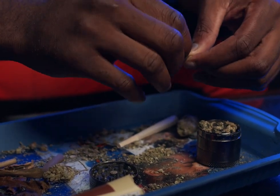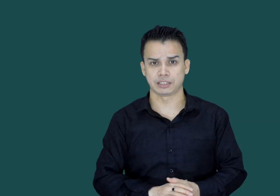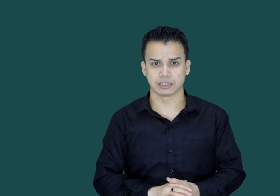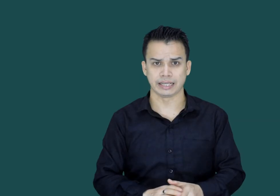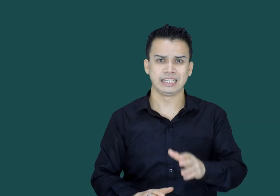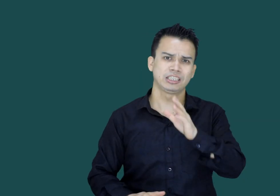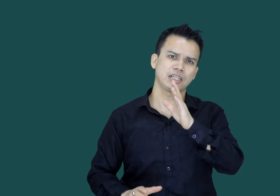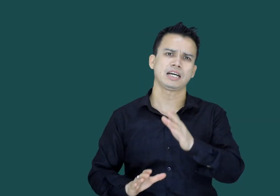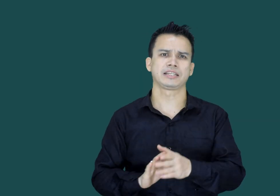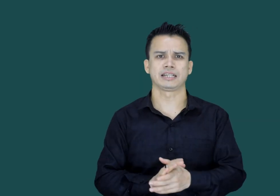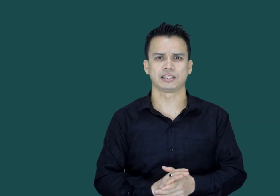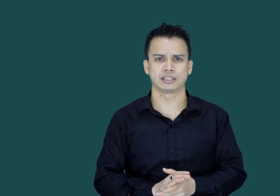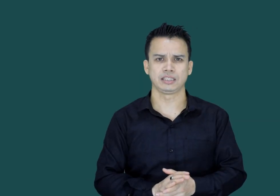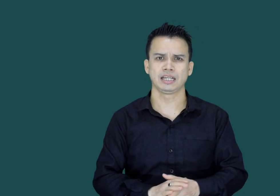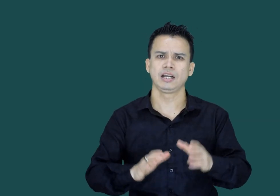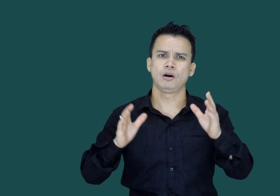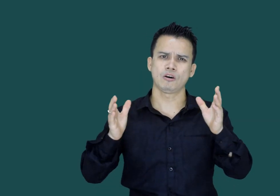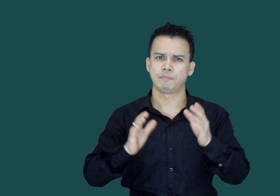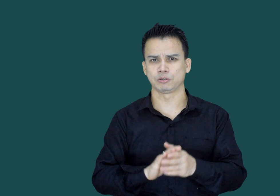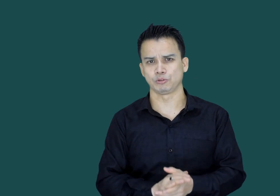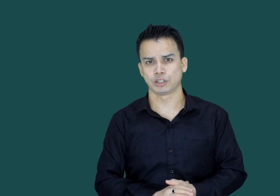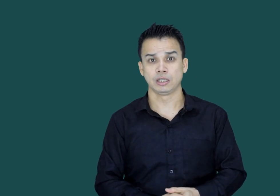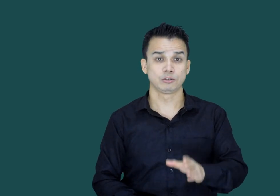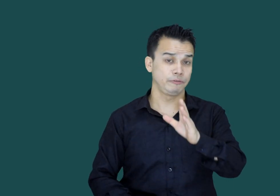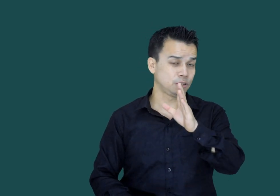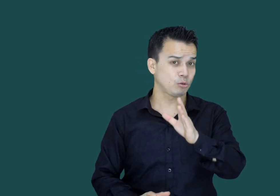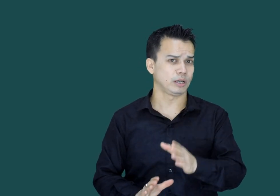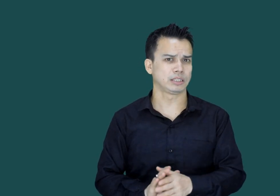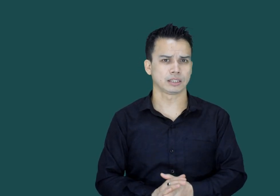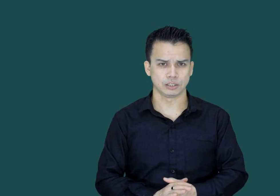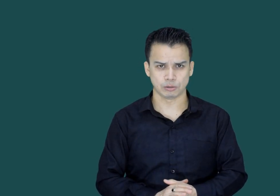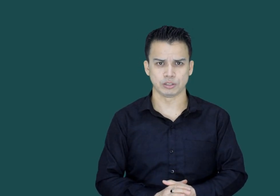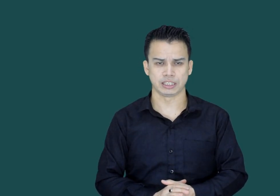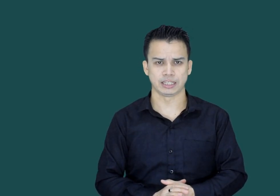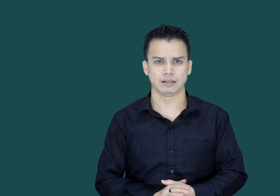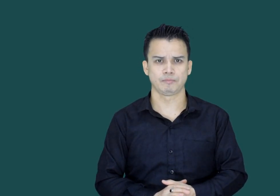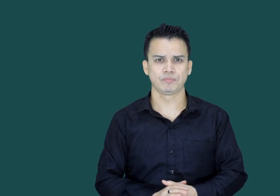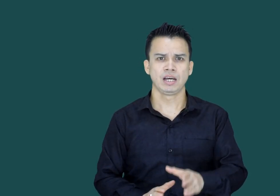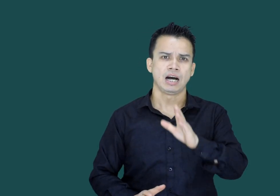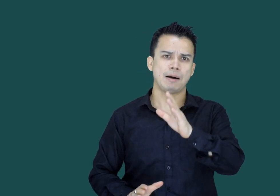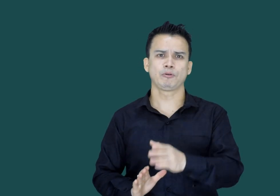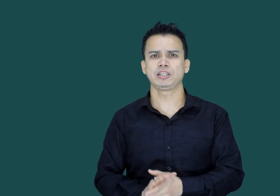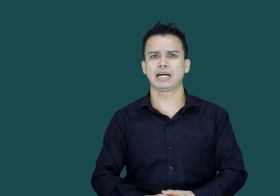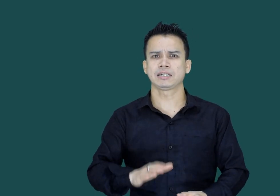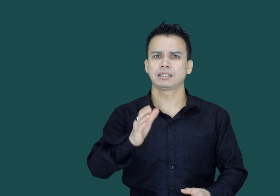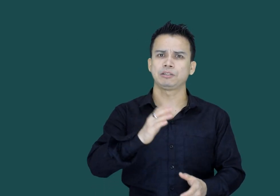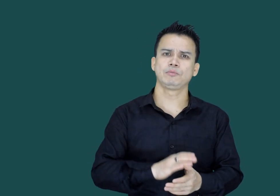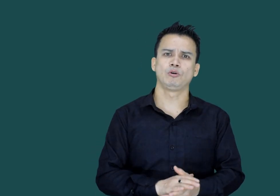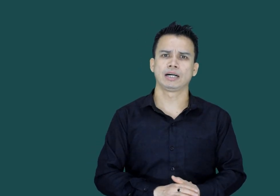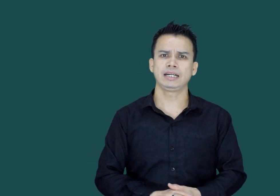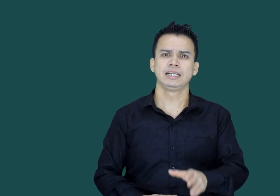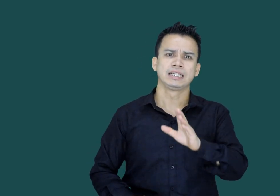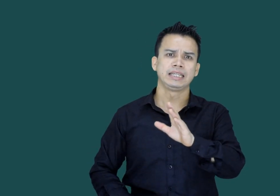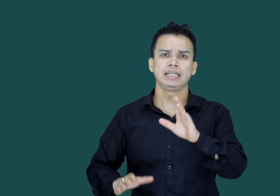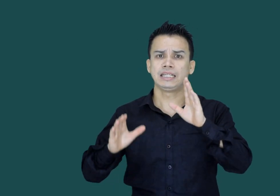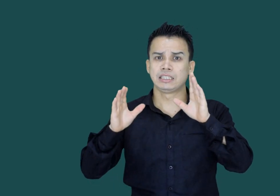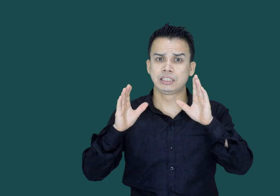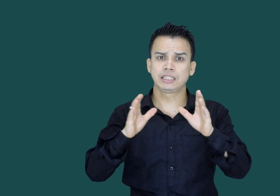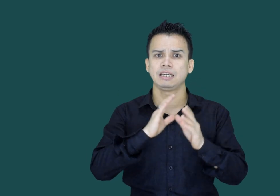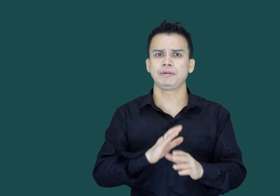دے سکتے ہیں سرکار کیا کر سکتی ہے اور بہت کچھ تو ویڈیو کو ان تک ضرور دیکھئے گا آپ کو یہ جان کر تاجب ہوگا کہ جتنے بھی